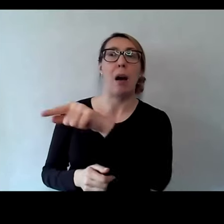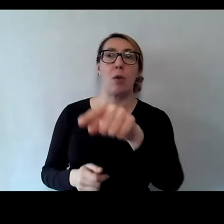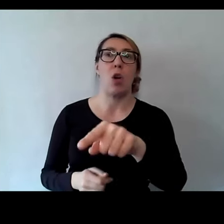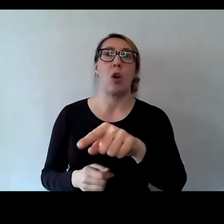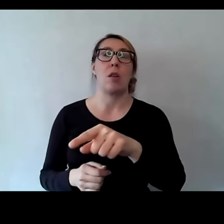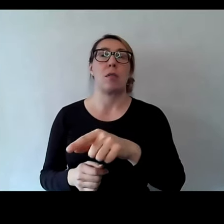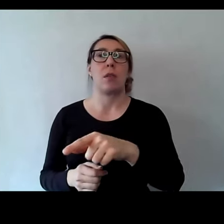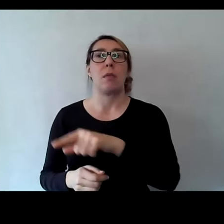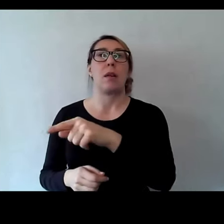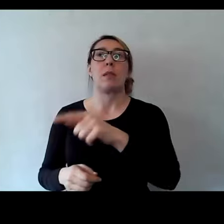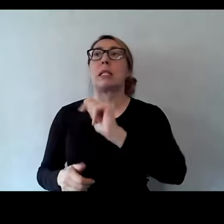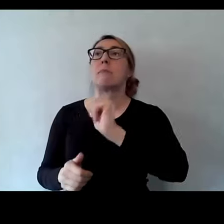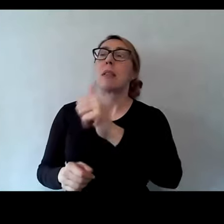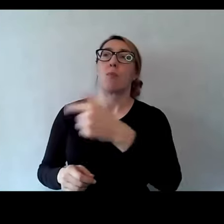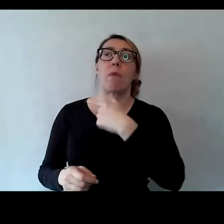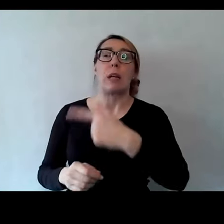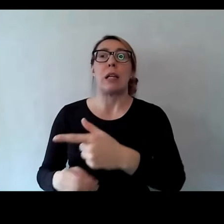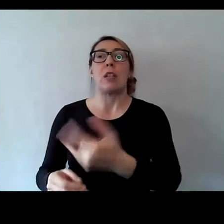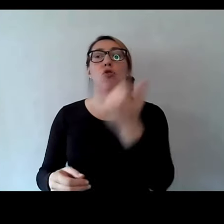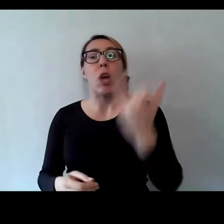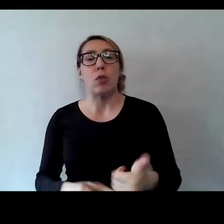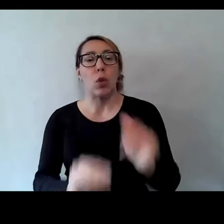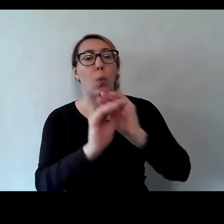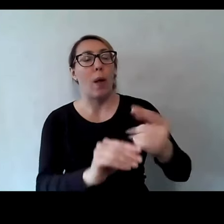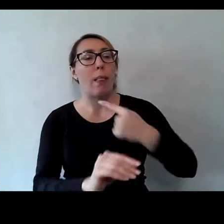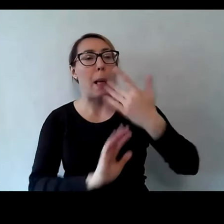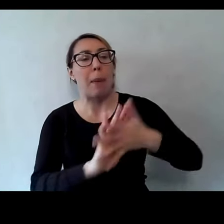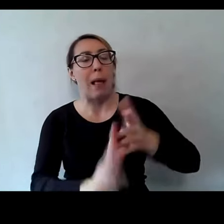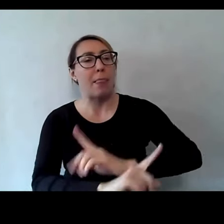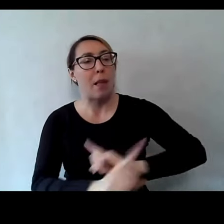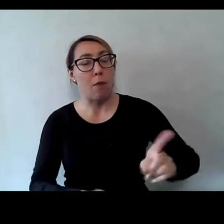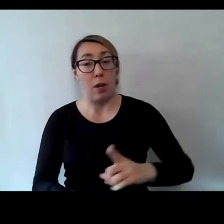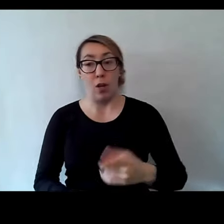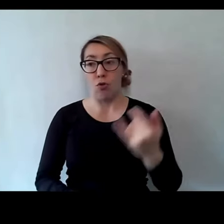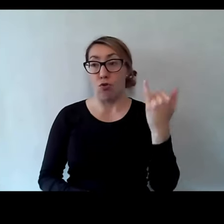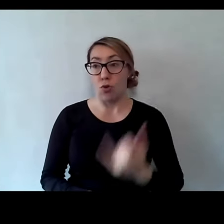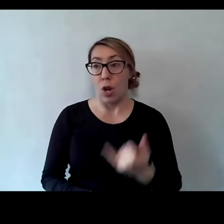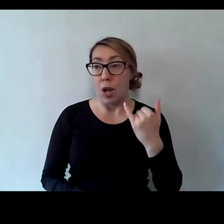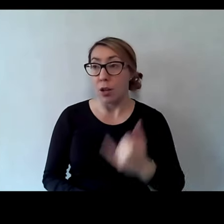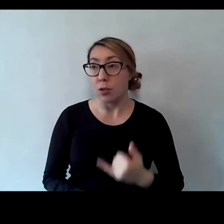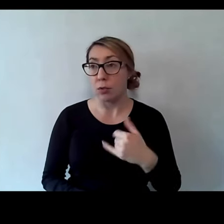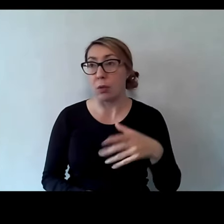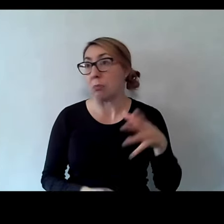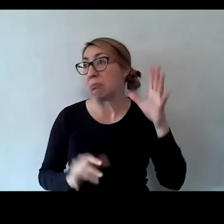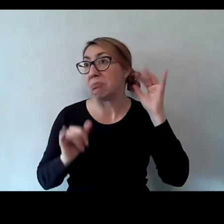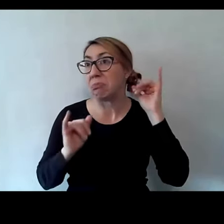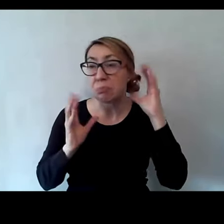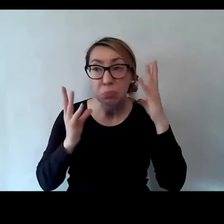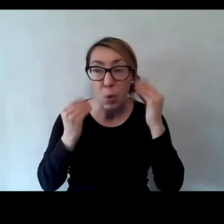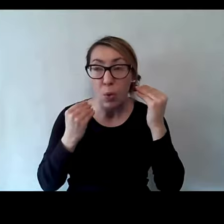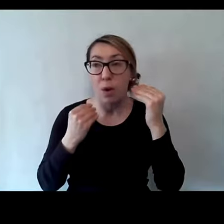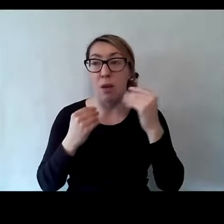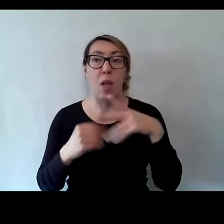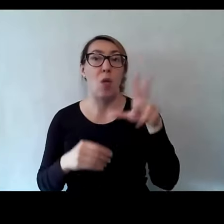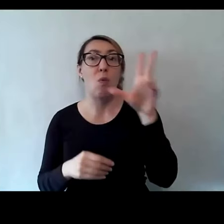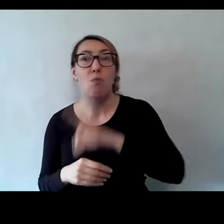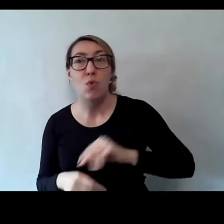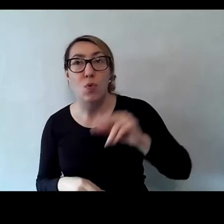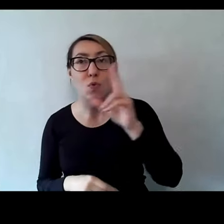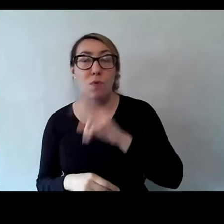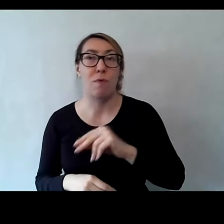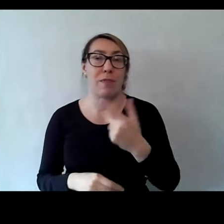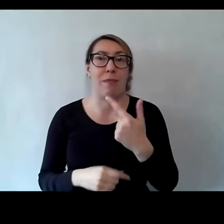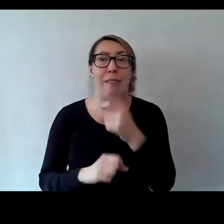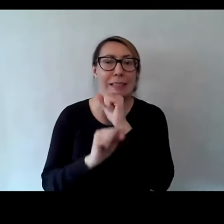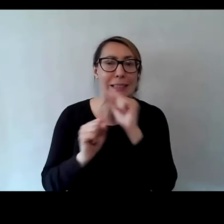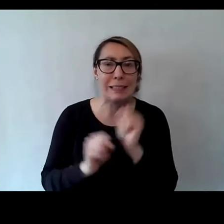języka migowego. Absolutnie nie uczyć dziecka. Dziecko nie słyszało, dziecko nie mówiło, dziecko nie miało wykształconego aparatu